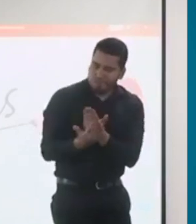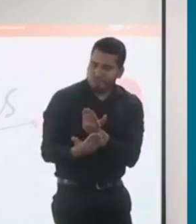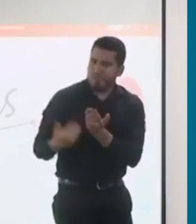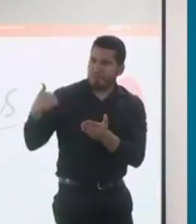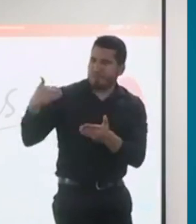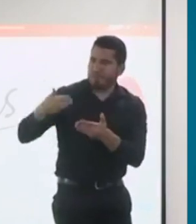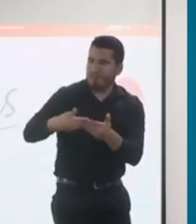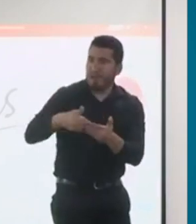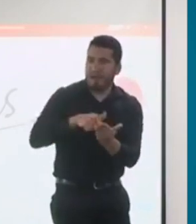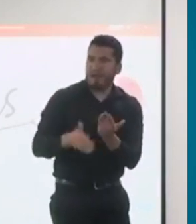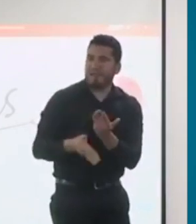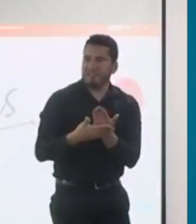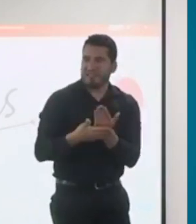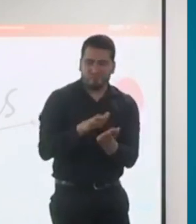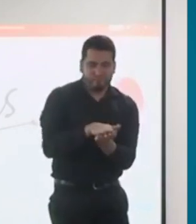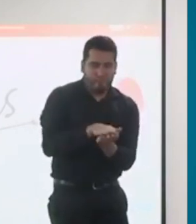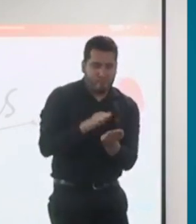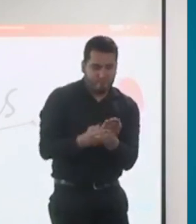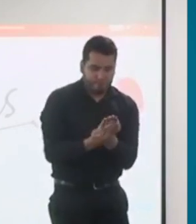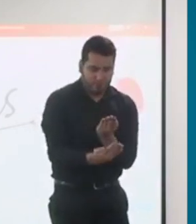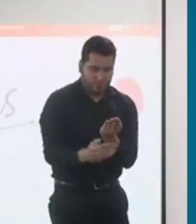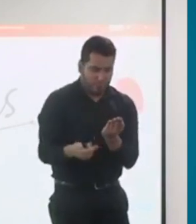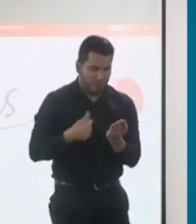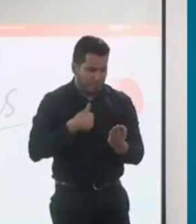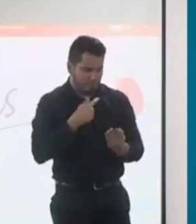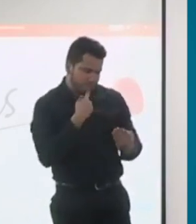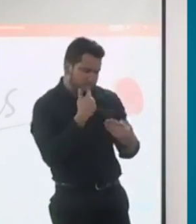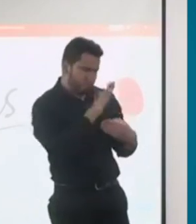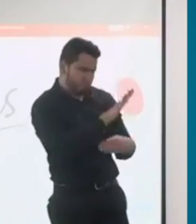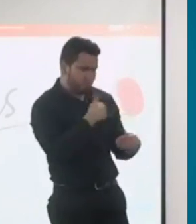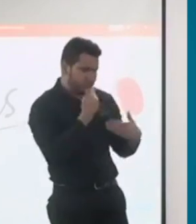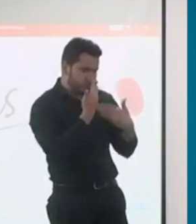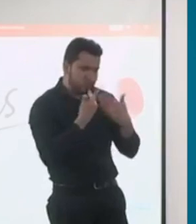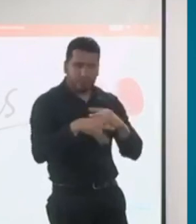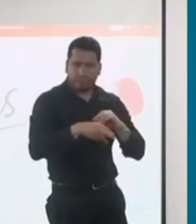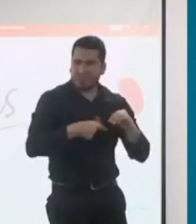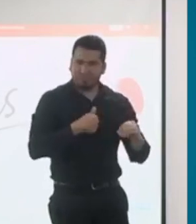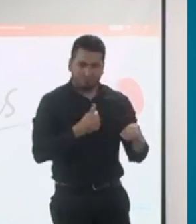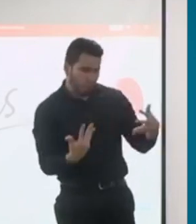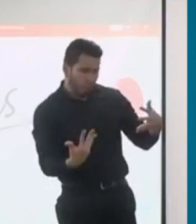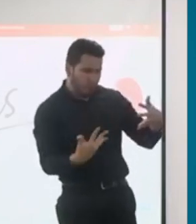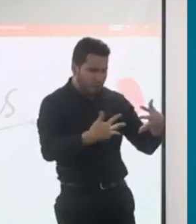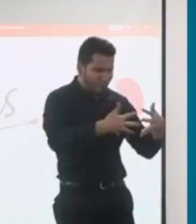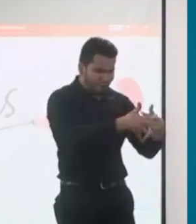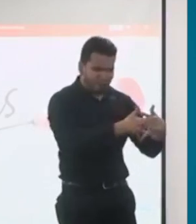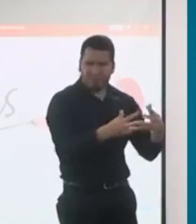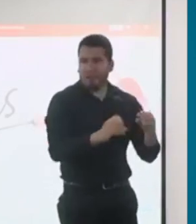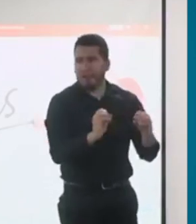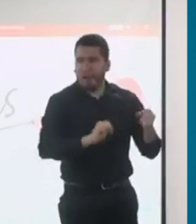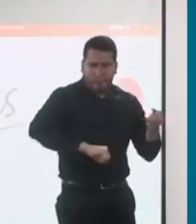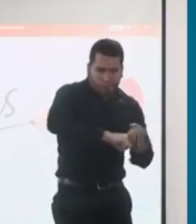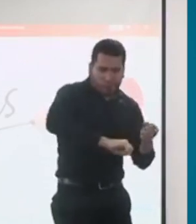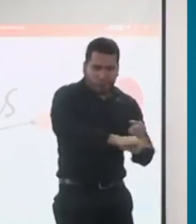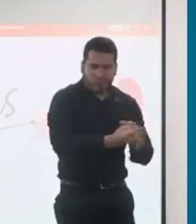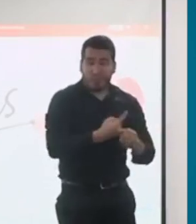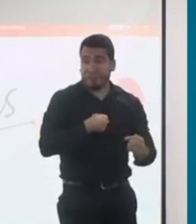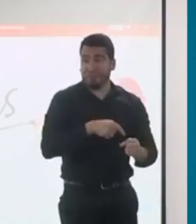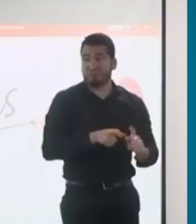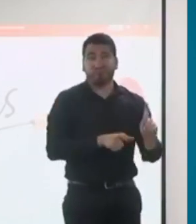qué tipo de ajuste razonable o de apoyo necesitaba David para cuando fuera a tener la entrevista con el equipo